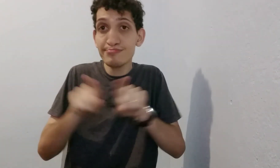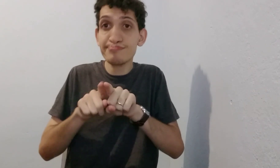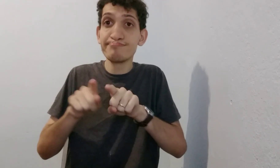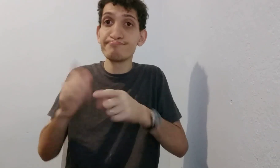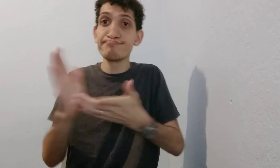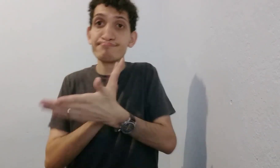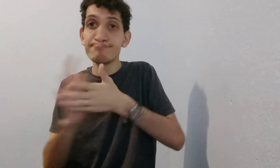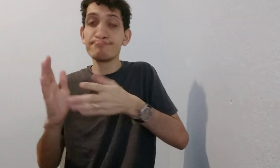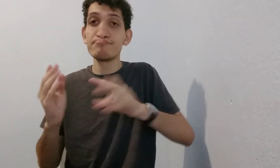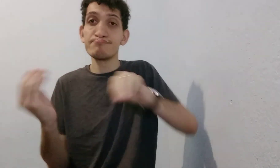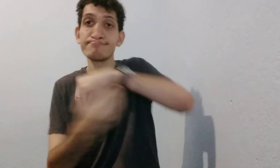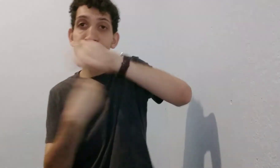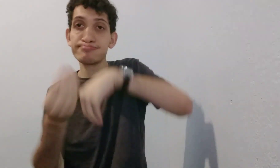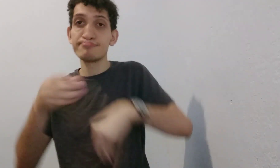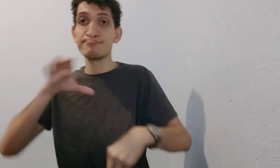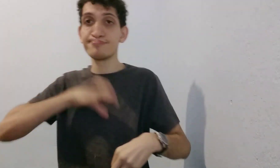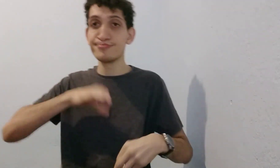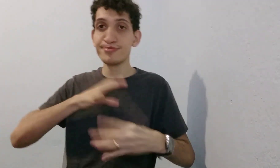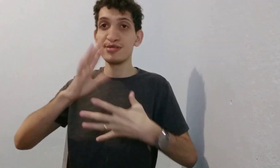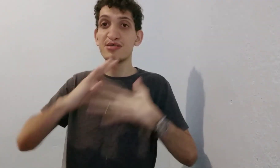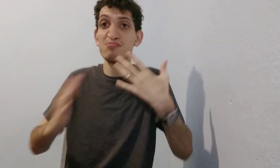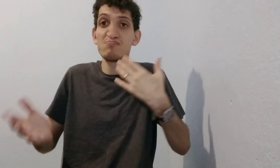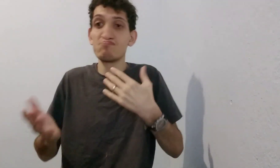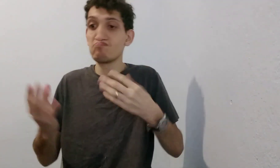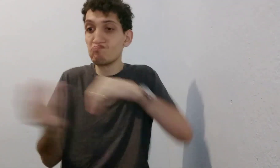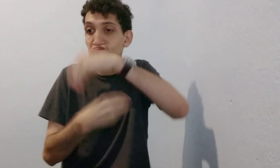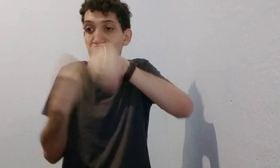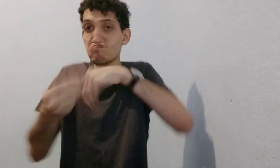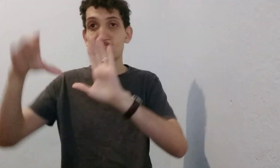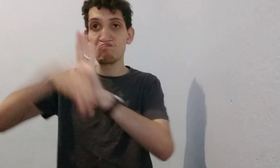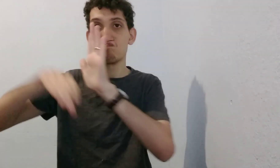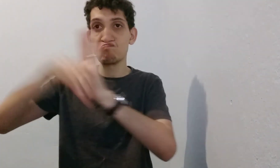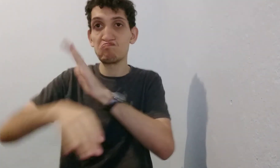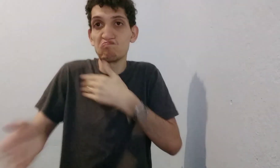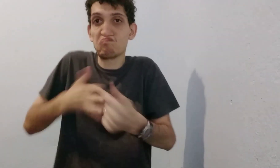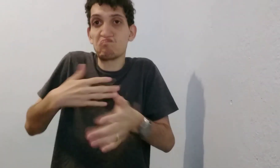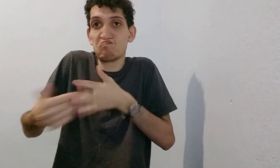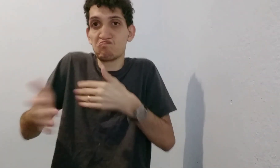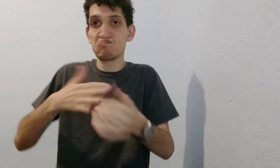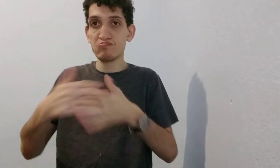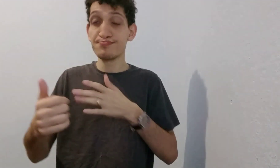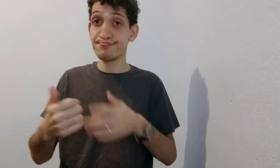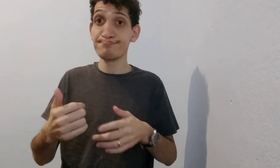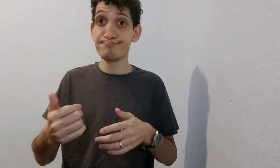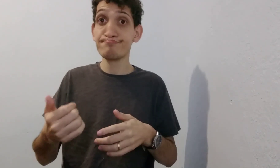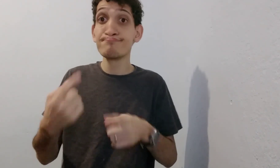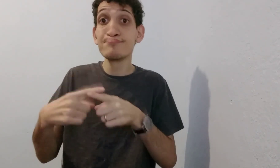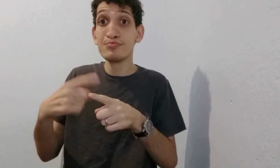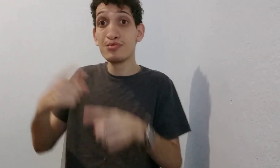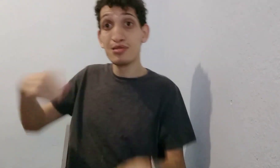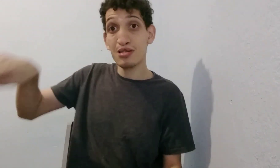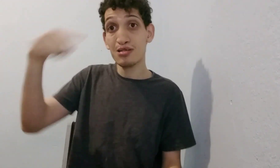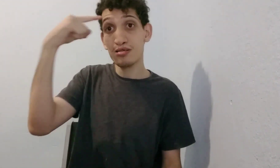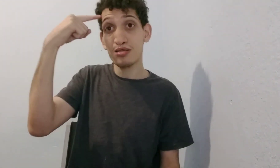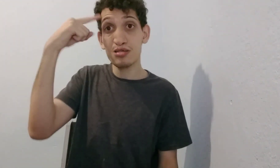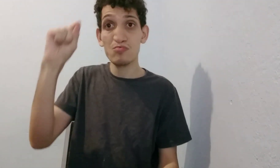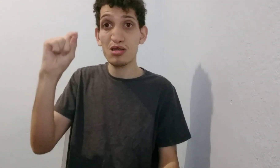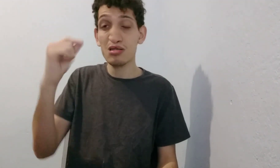não está nem aí. Também falam assim. Alguns misturam o português, livros, misturam o português, não está nem aí. Porque eles